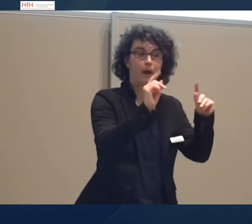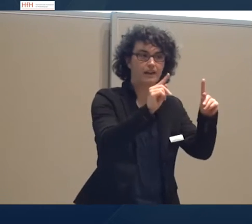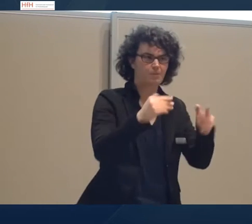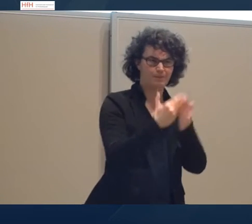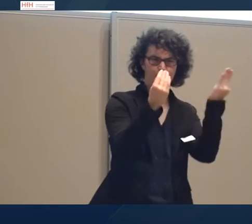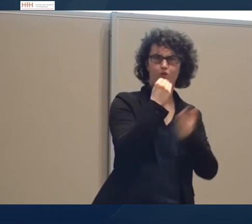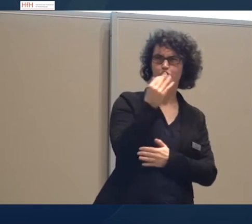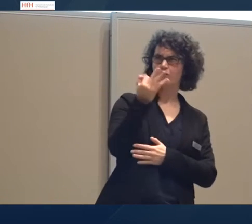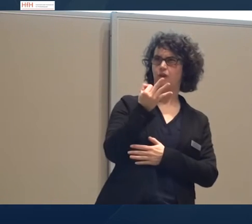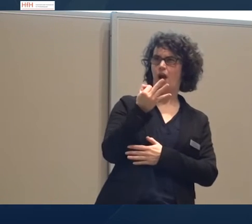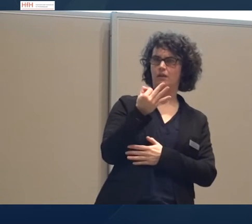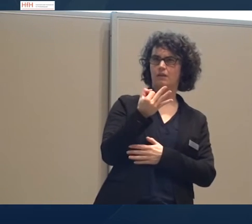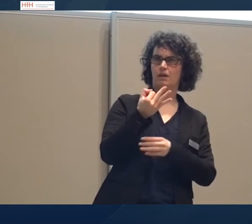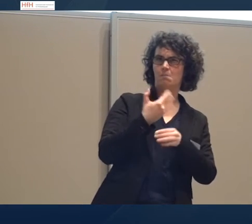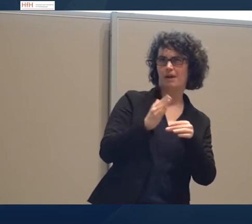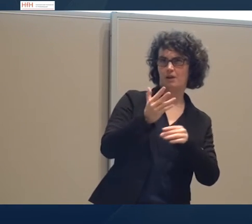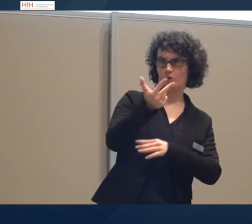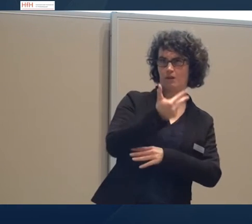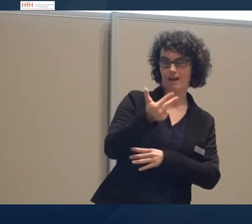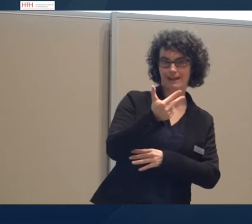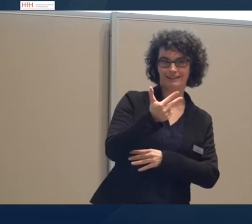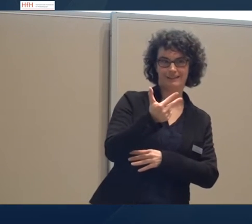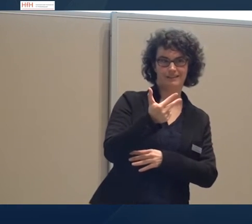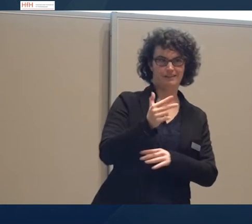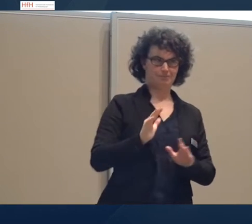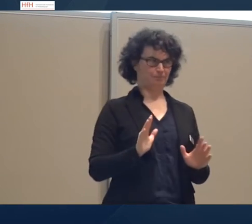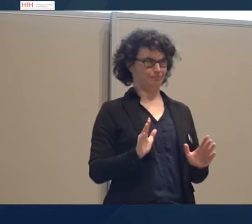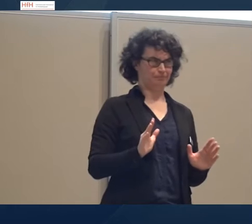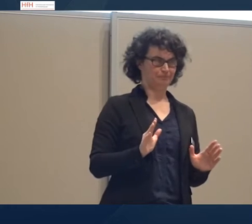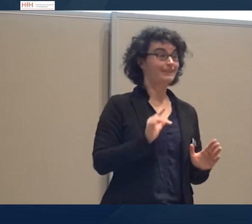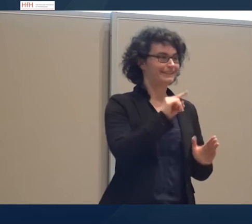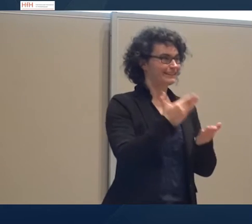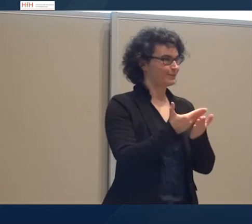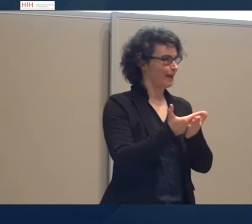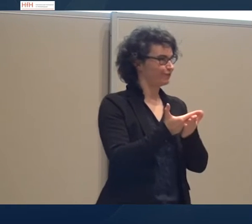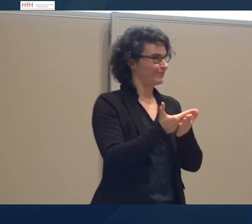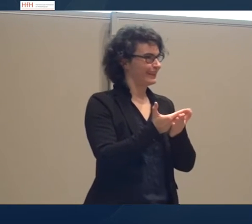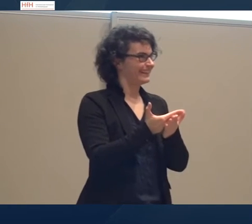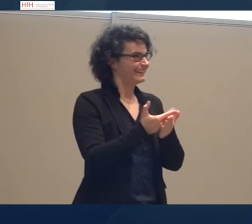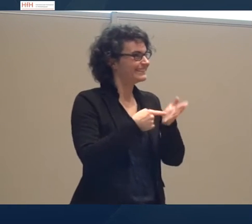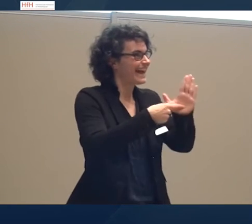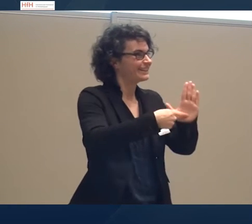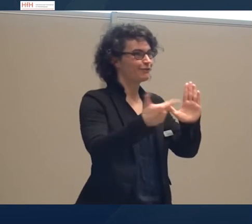Wir haben also, und deswegen bringe ich dieses Beispiel, ein Organisationskonzept